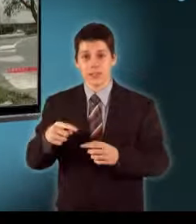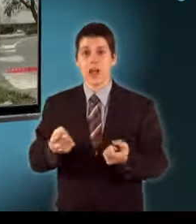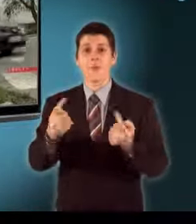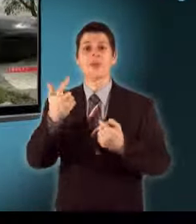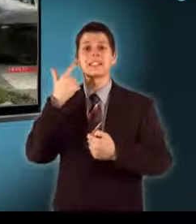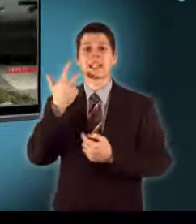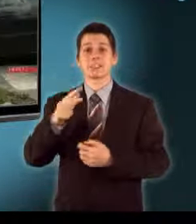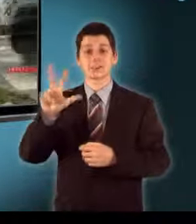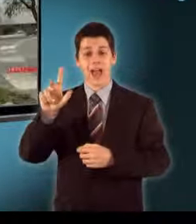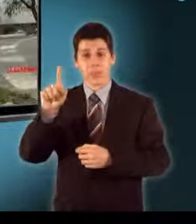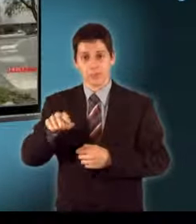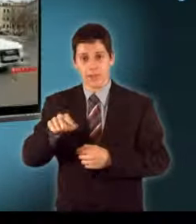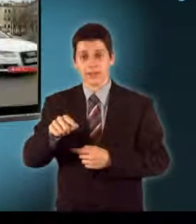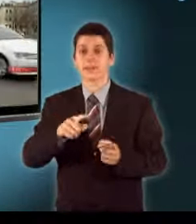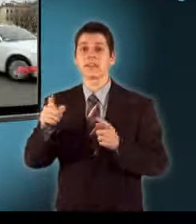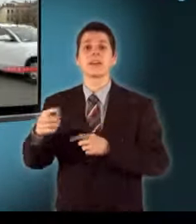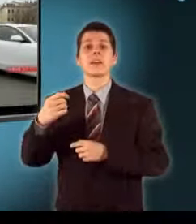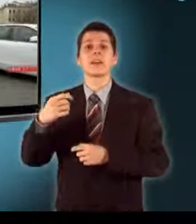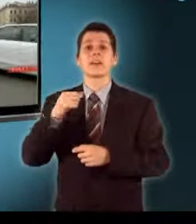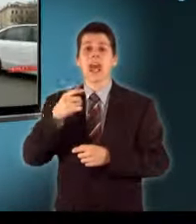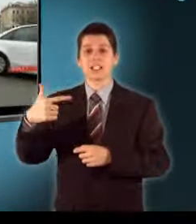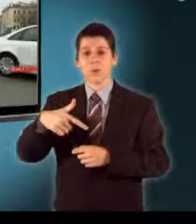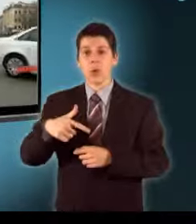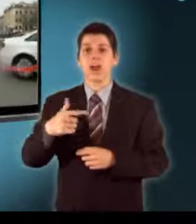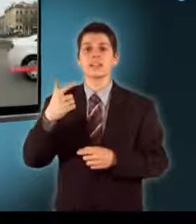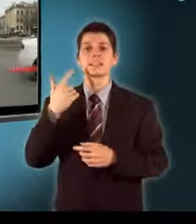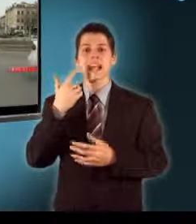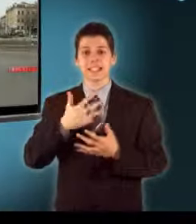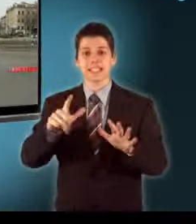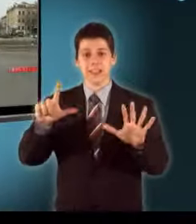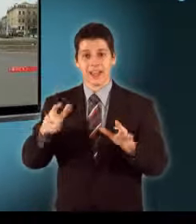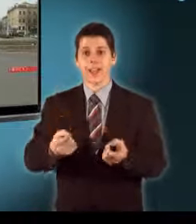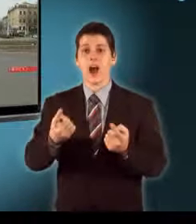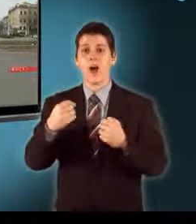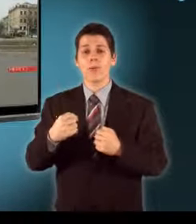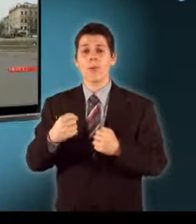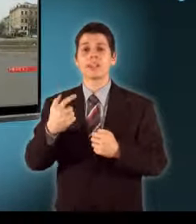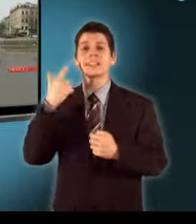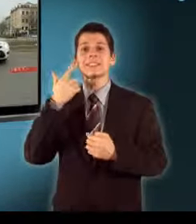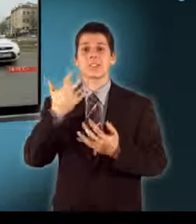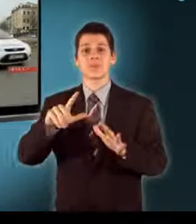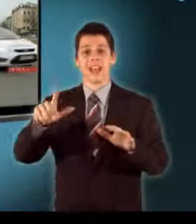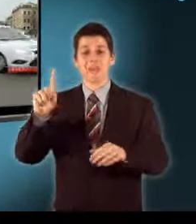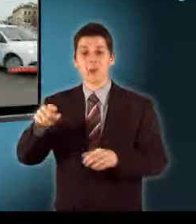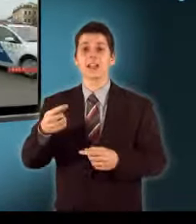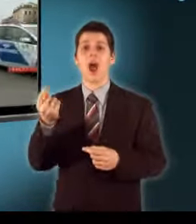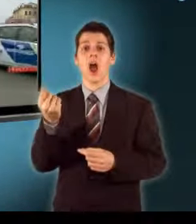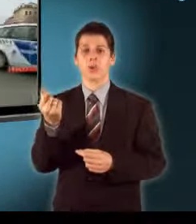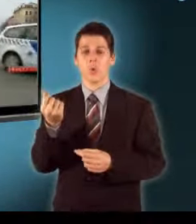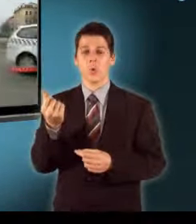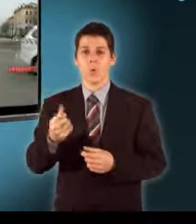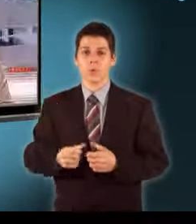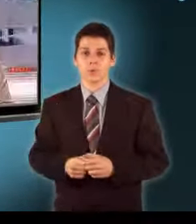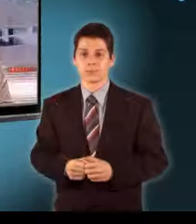183, míg a gázolaj 297 forintjából Literenként 157 forint az